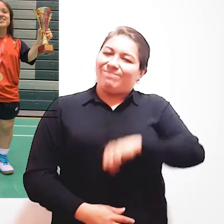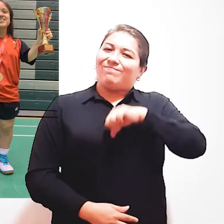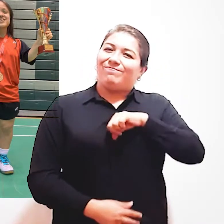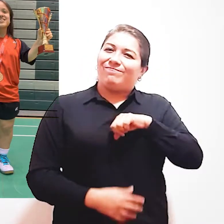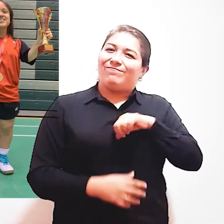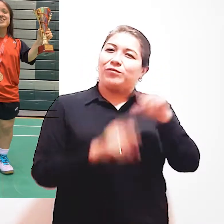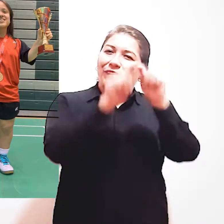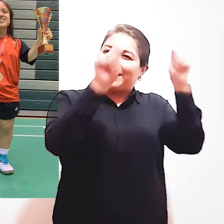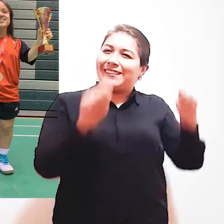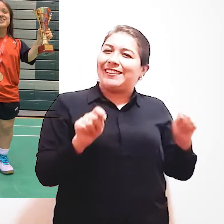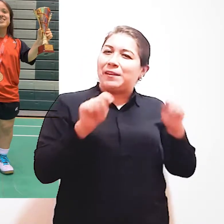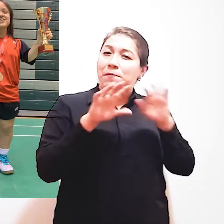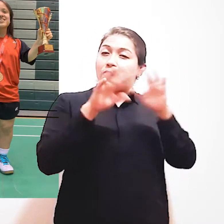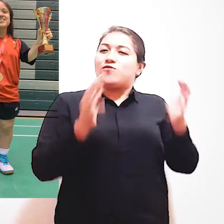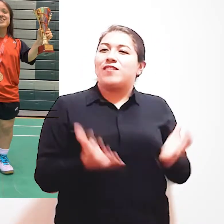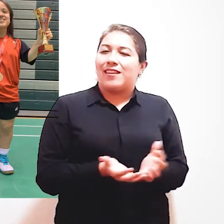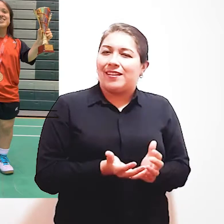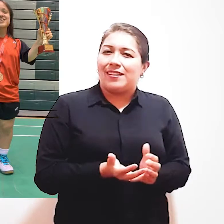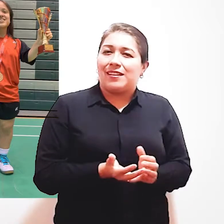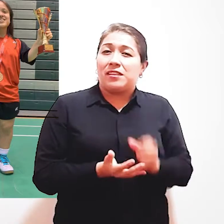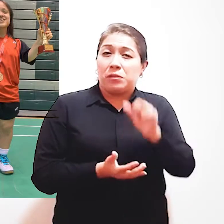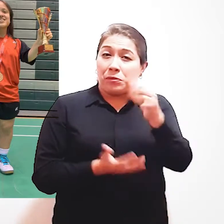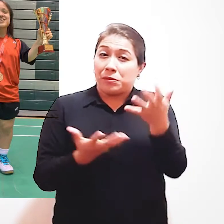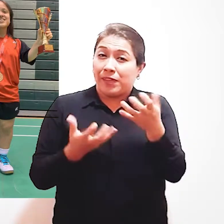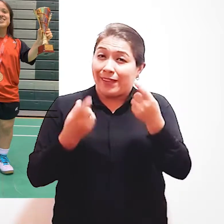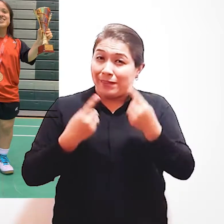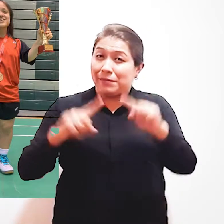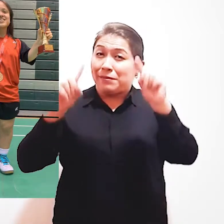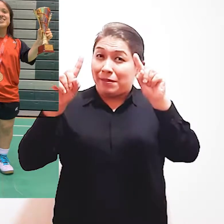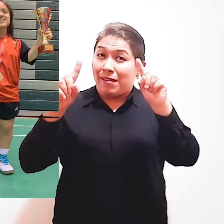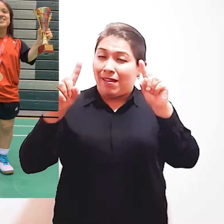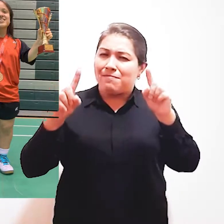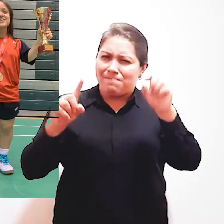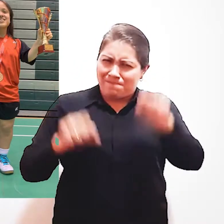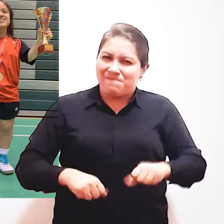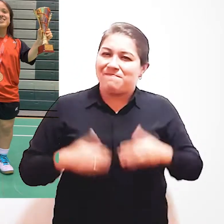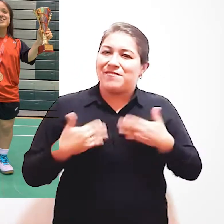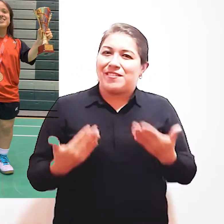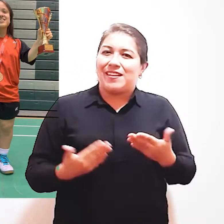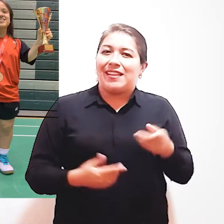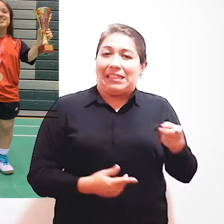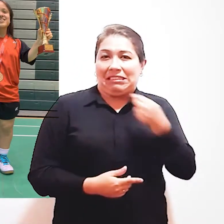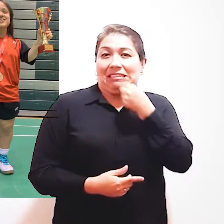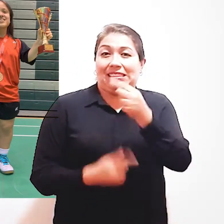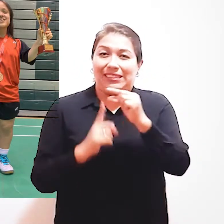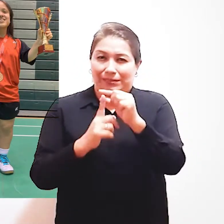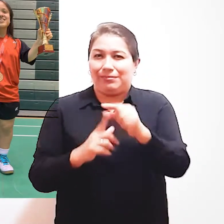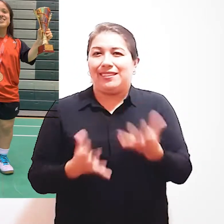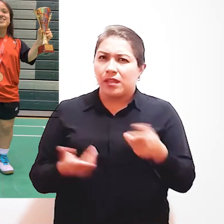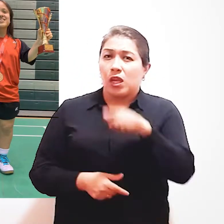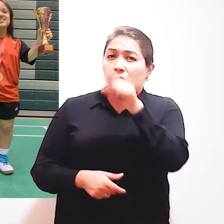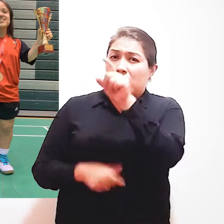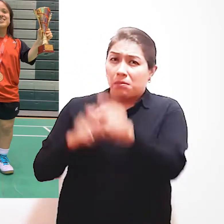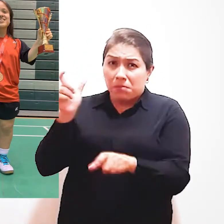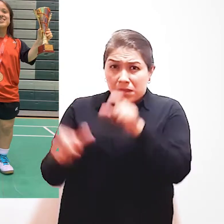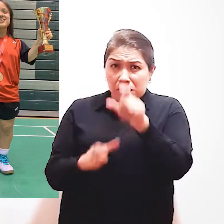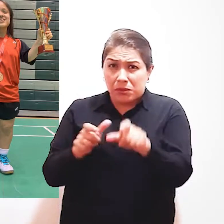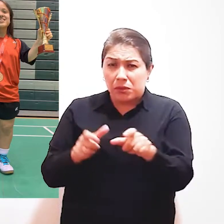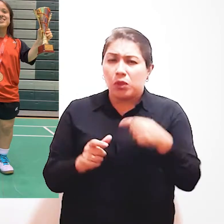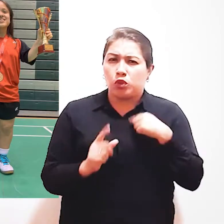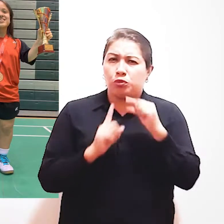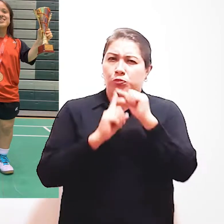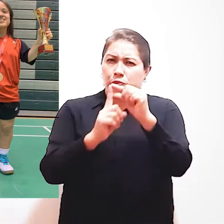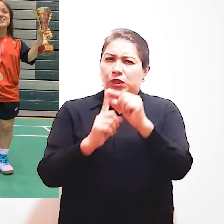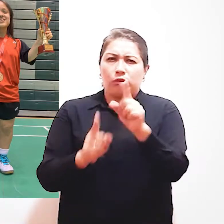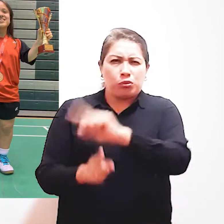Y defender su título mundial Si uno quiere, lo puede lograr Enfatizó la campeona mundial A las personas